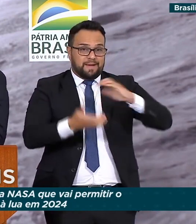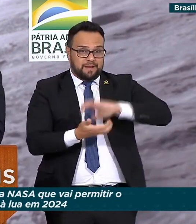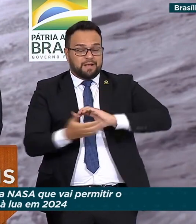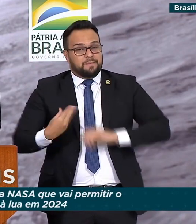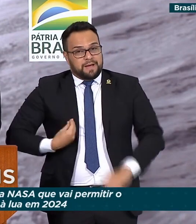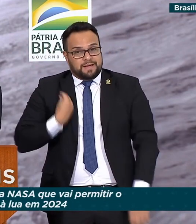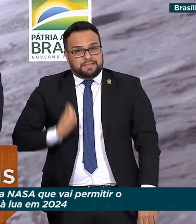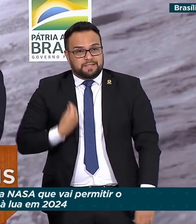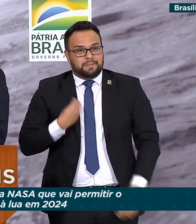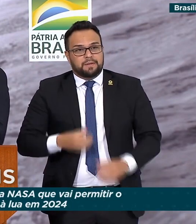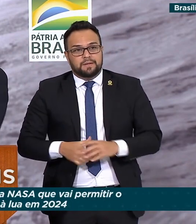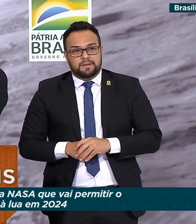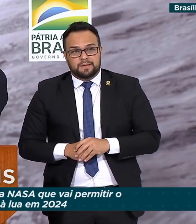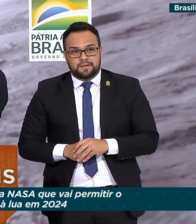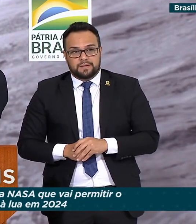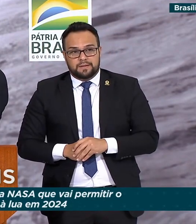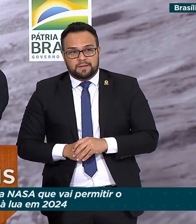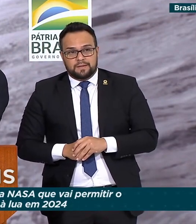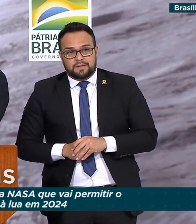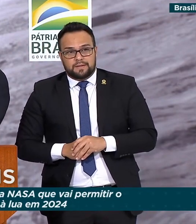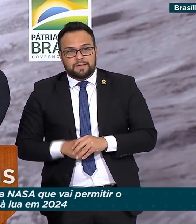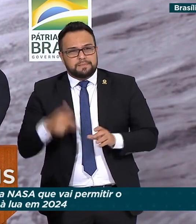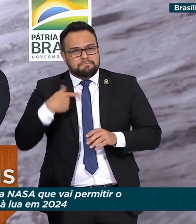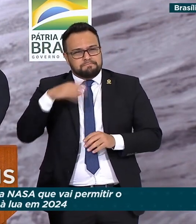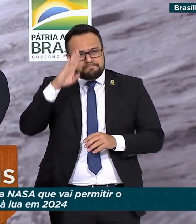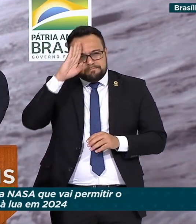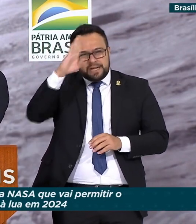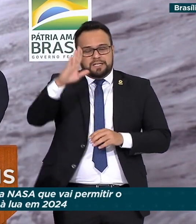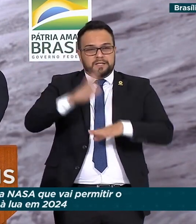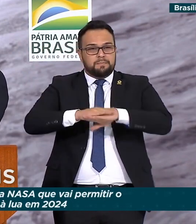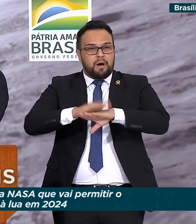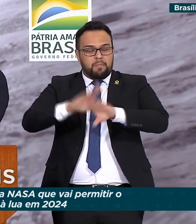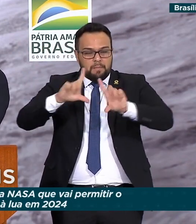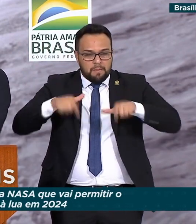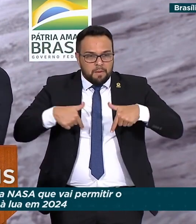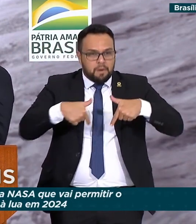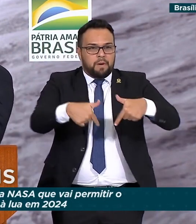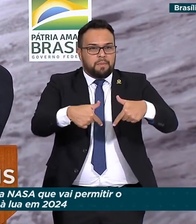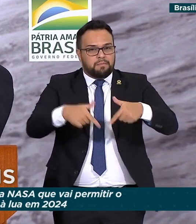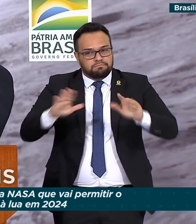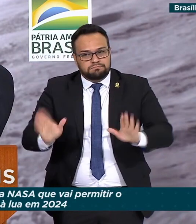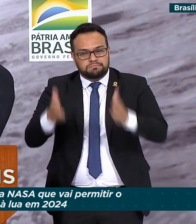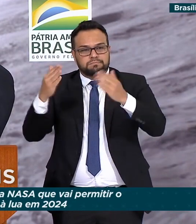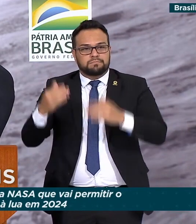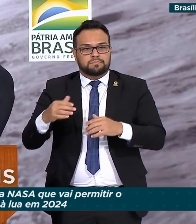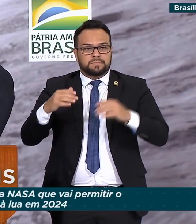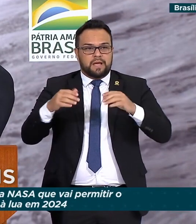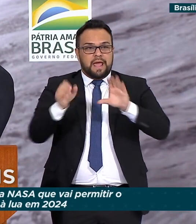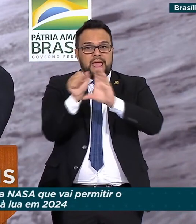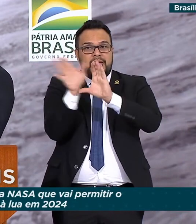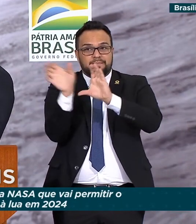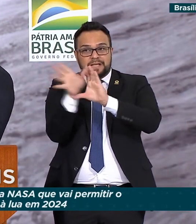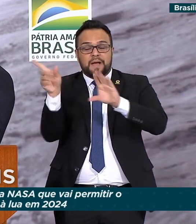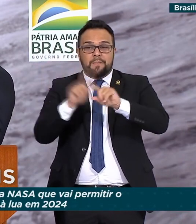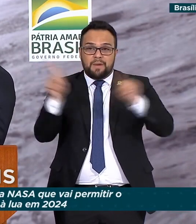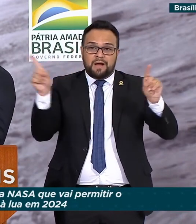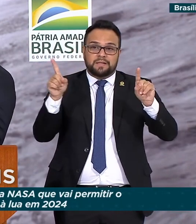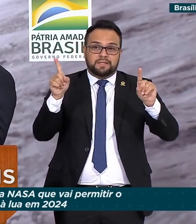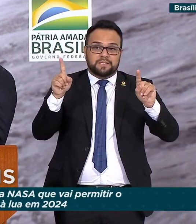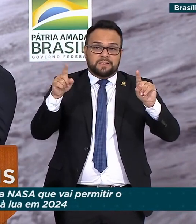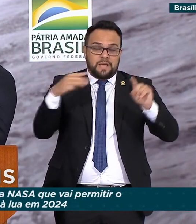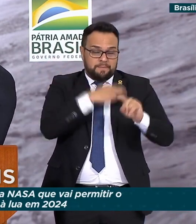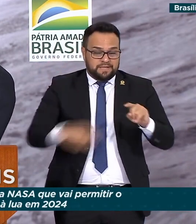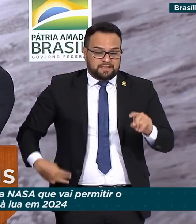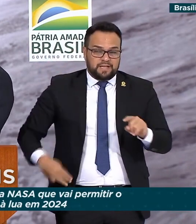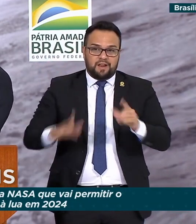presidente, porque o Itamaraty é sobretudo uma iniciativa do Ministério da Ciência e Tecnologia, mas o Ministério das Relações Exteriores é